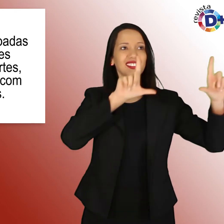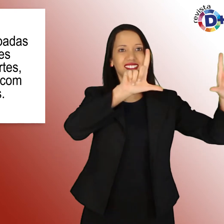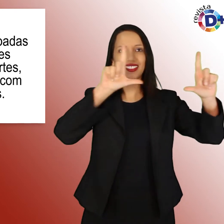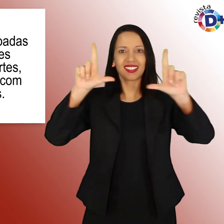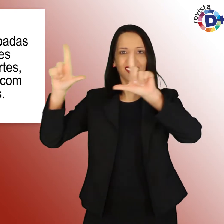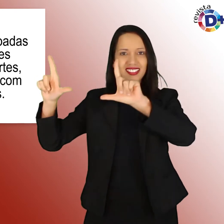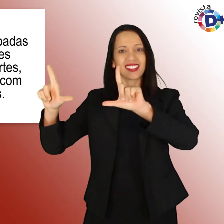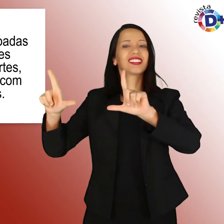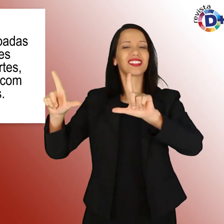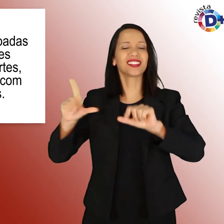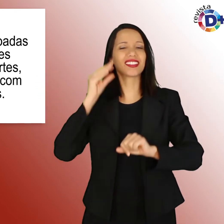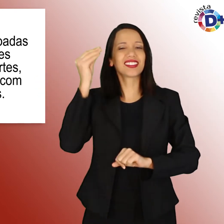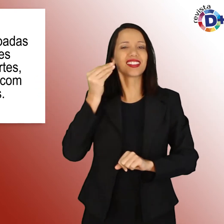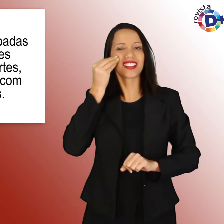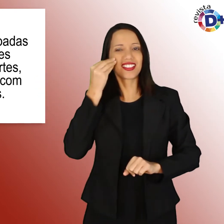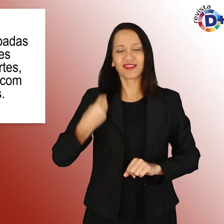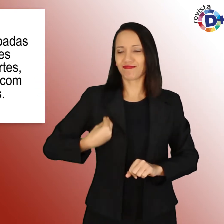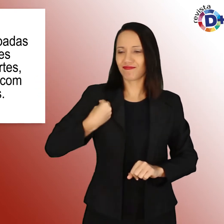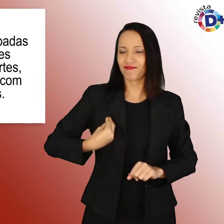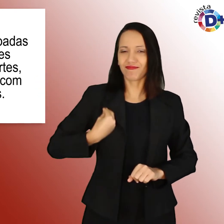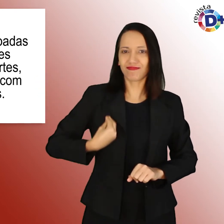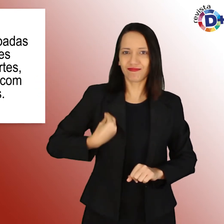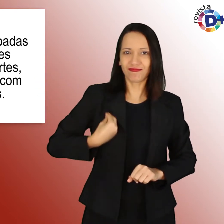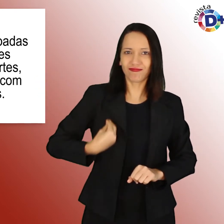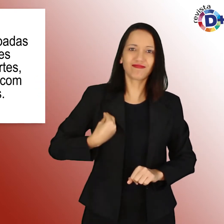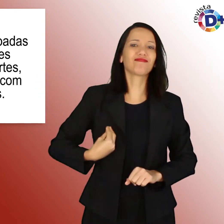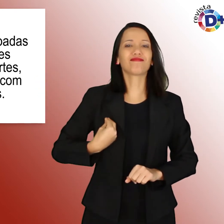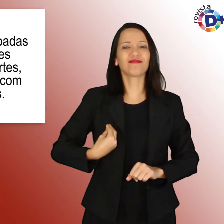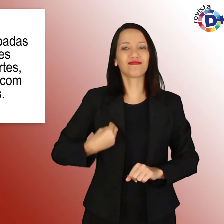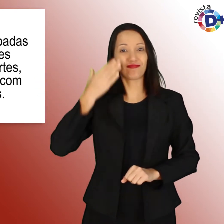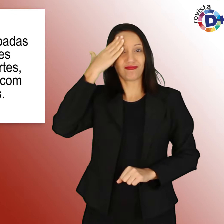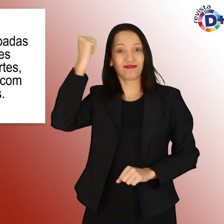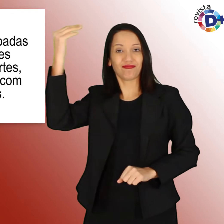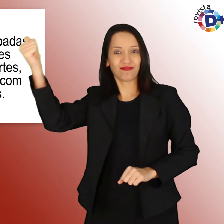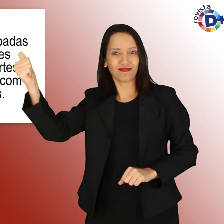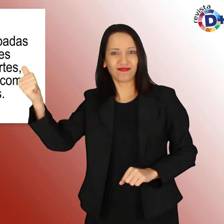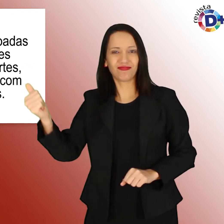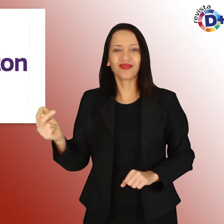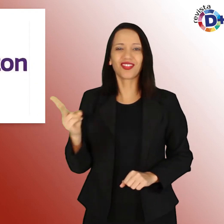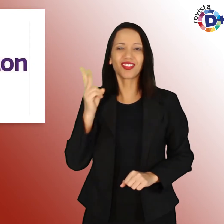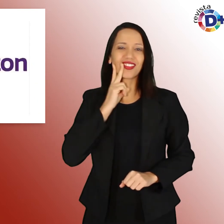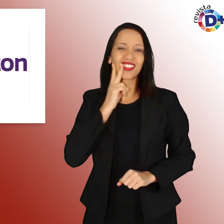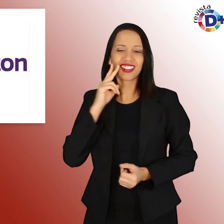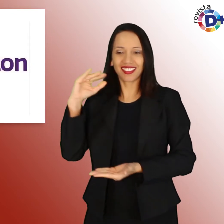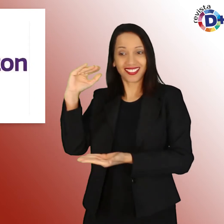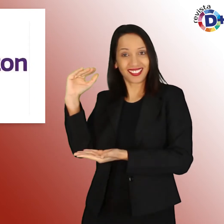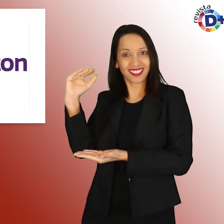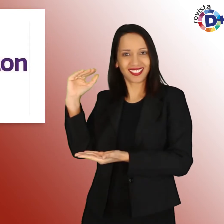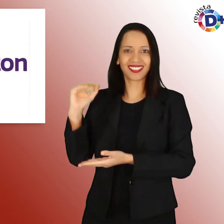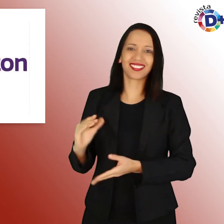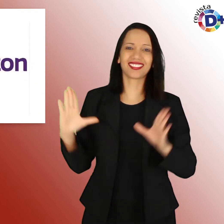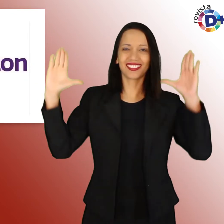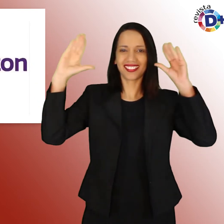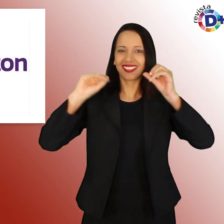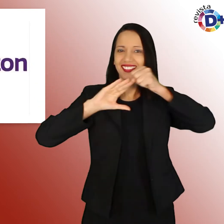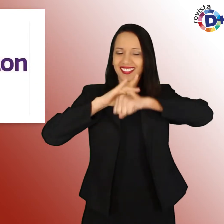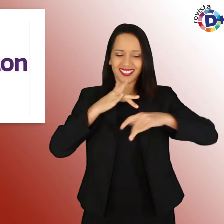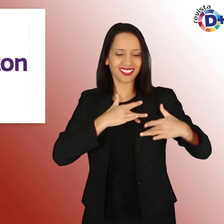experiências presenciais com celebridades e vinhos. A noite solidária dos amigos da